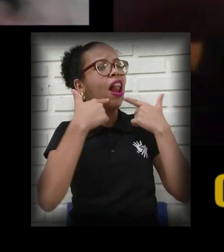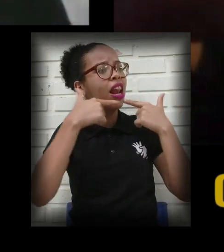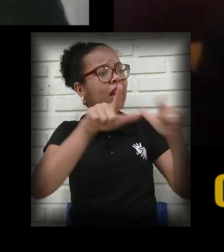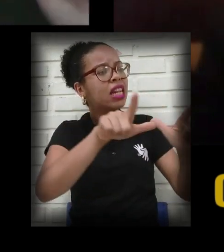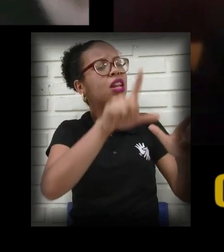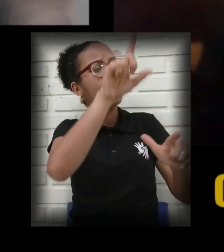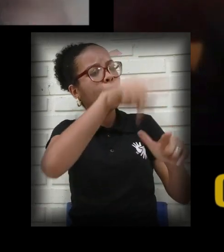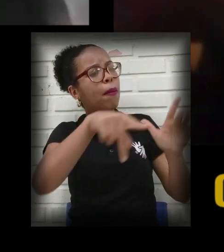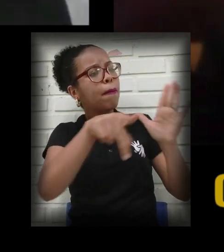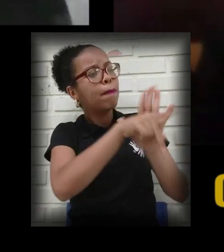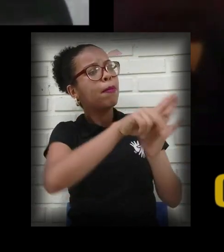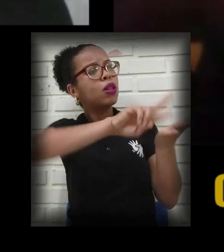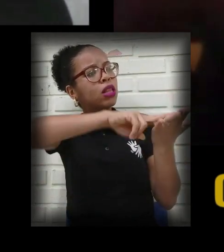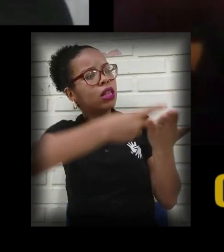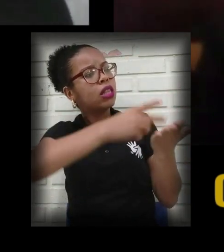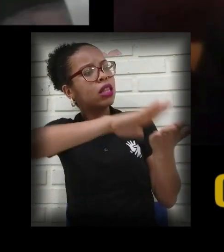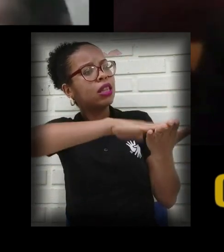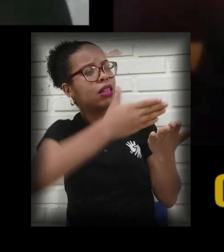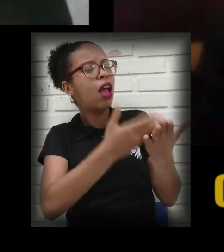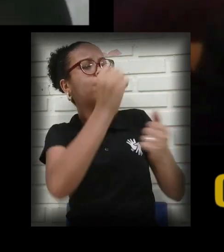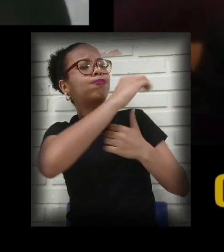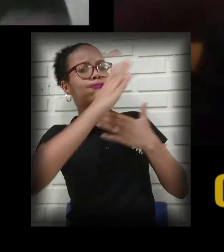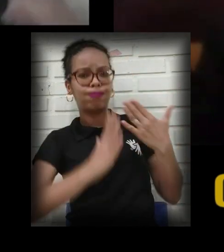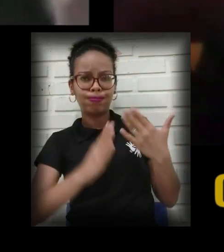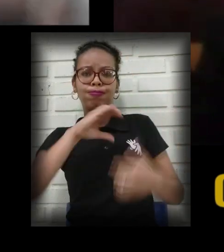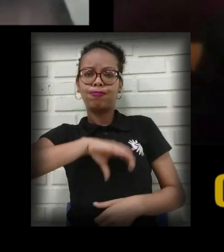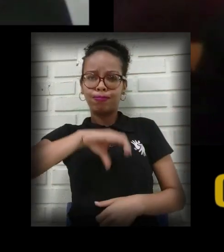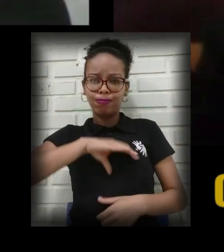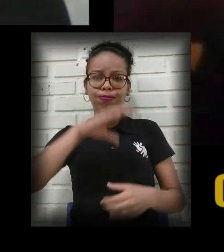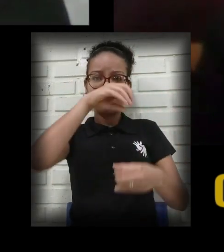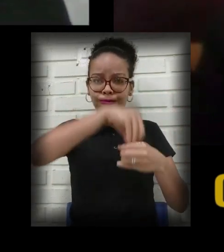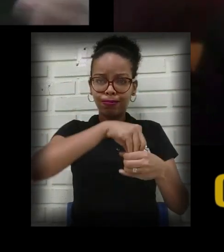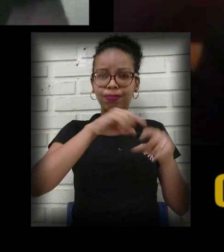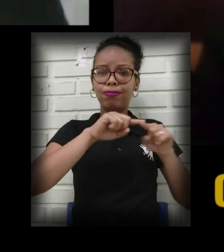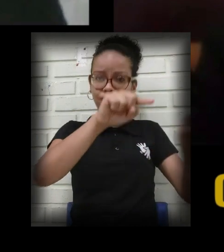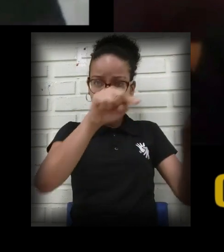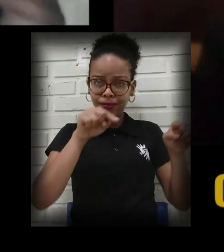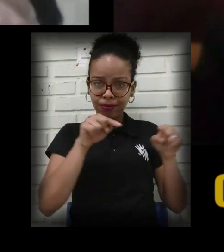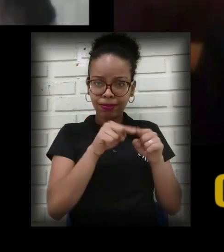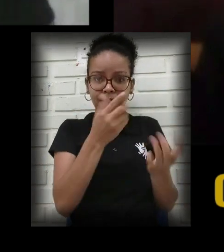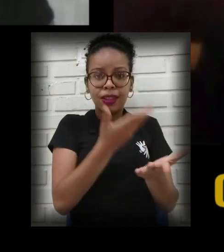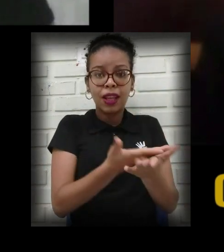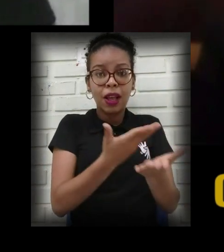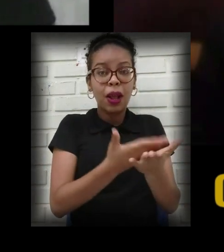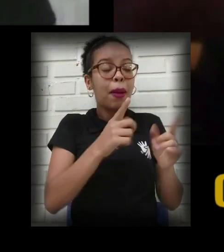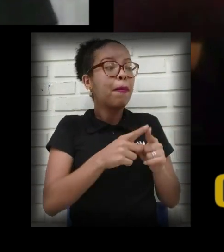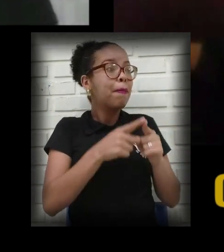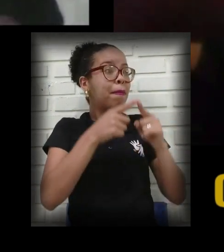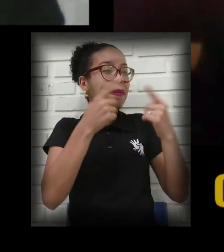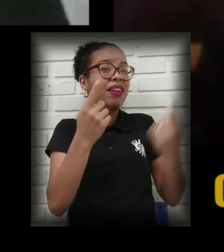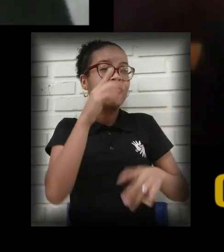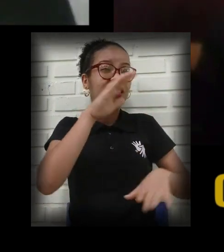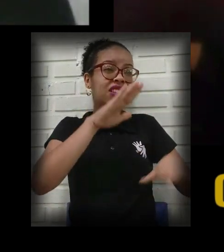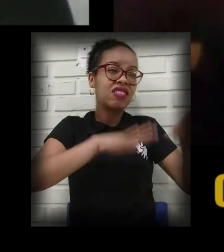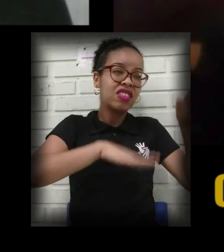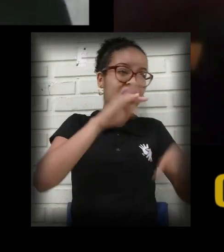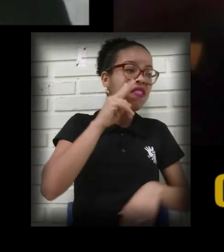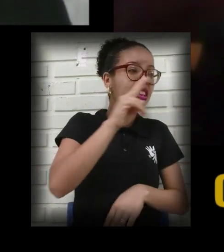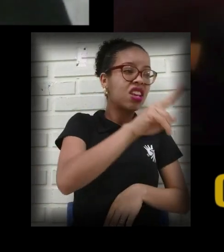do próprio tradutor-intérprete de línguas de sinais dentro da sala de aula. Mas, quando você vai ver na prática, ainda